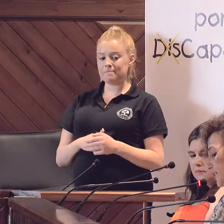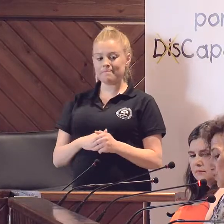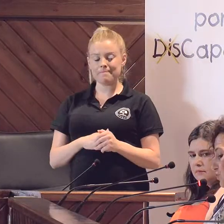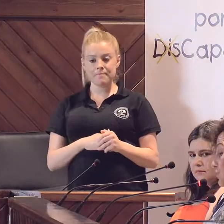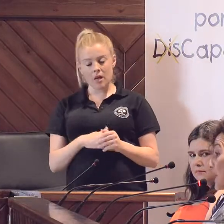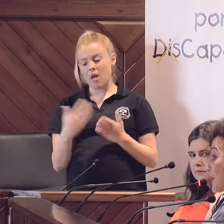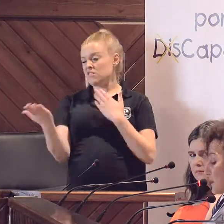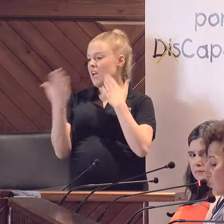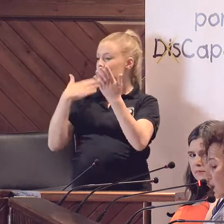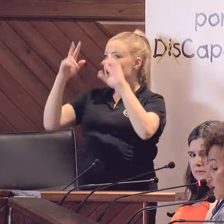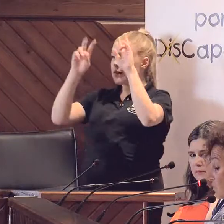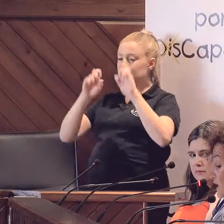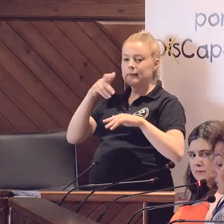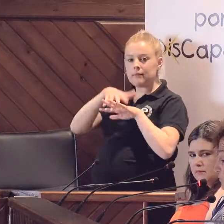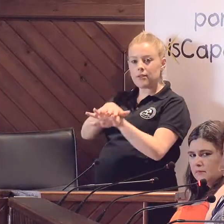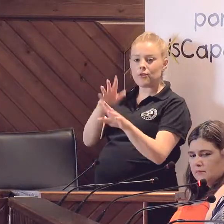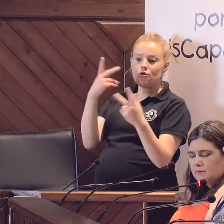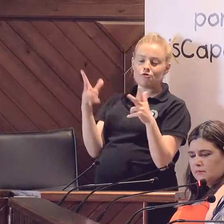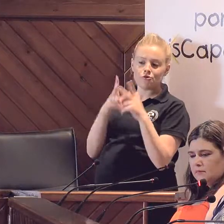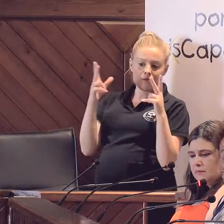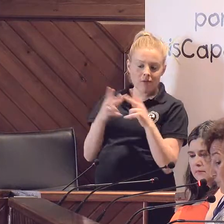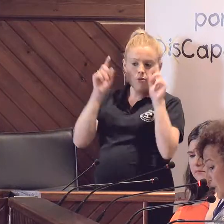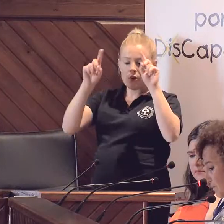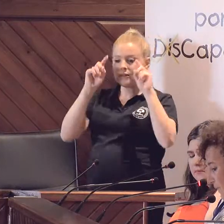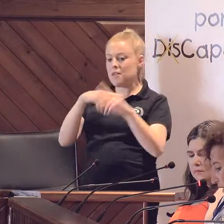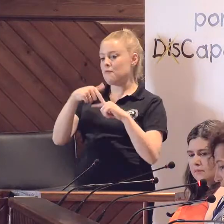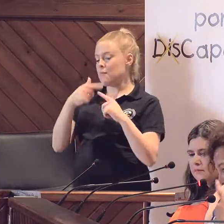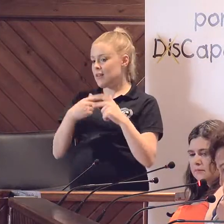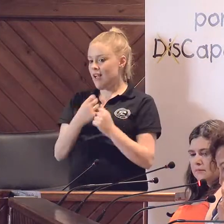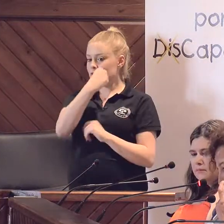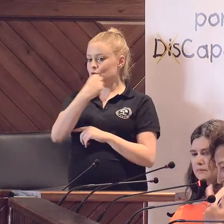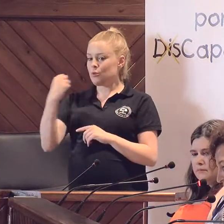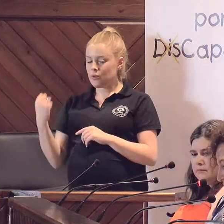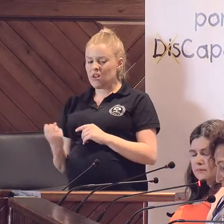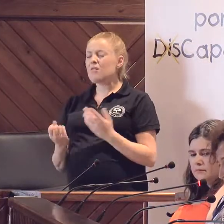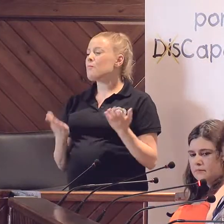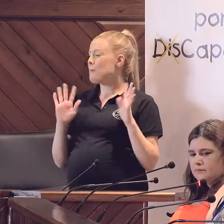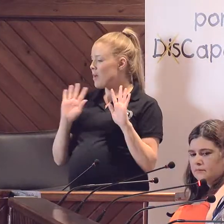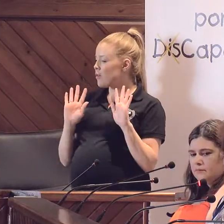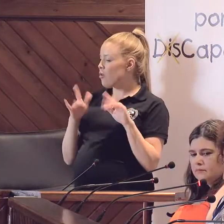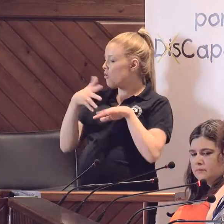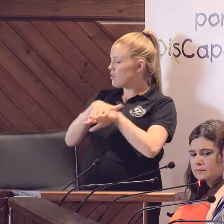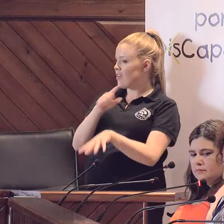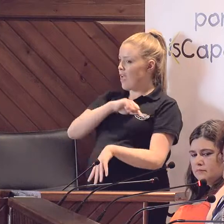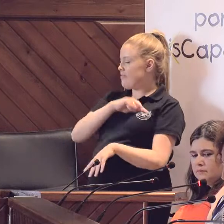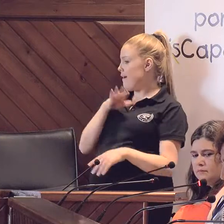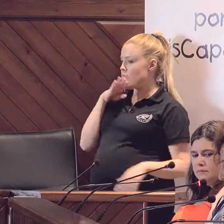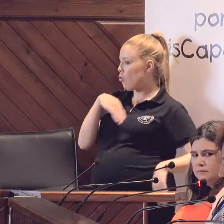integración social, educativa, familiar, institucional. Pero ¿dónde está la integración ética?